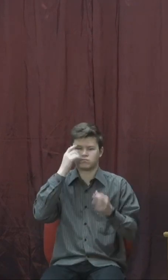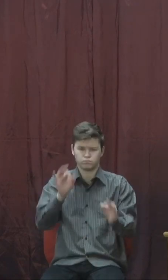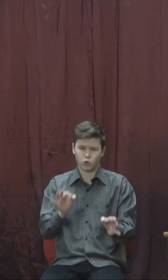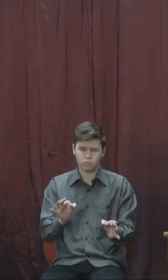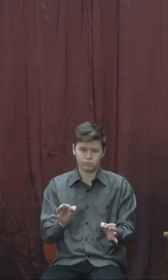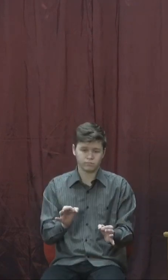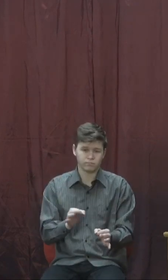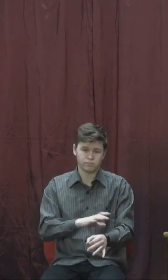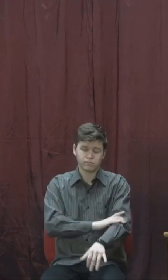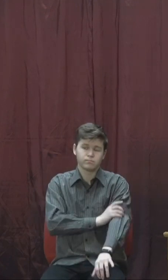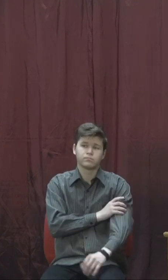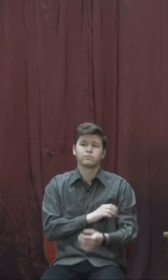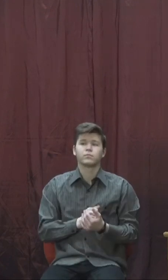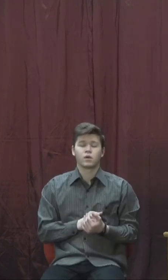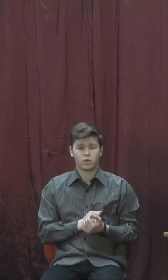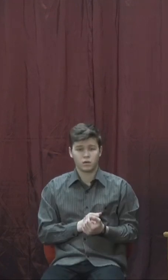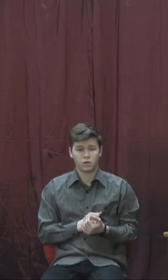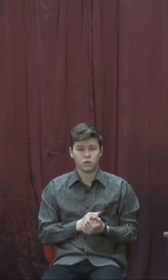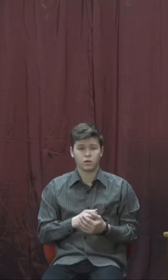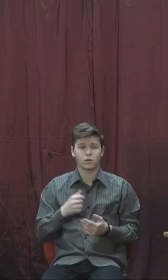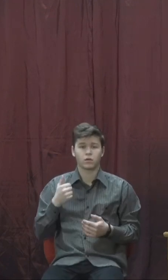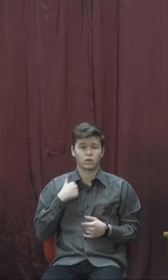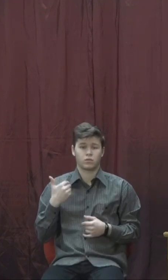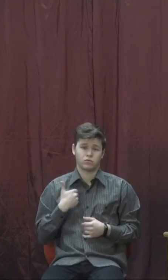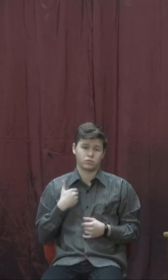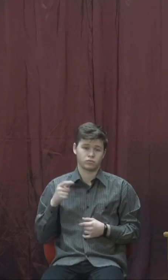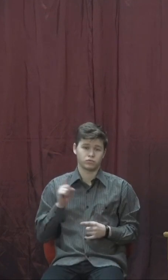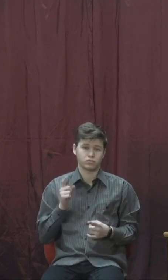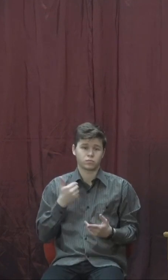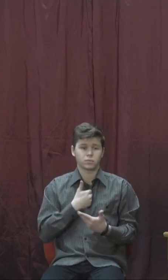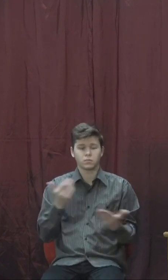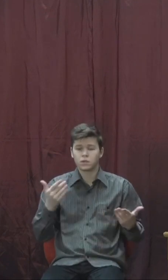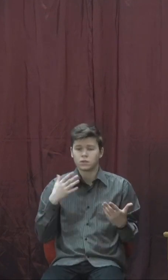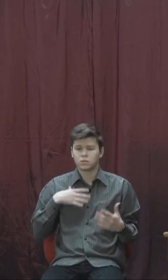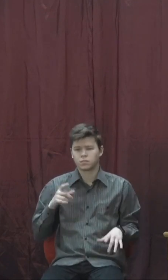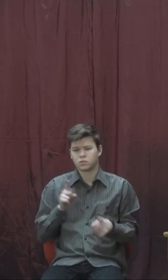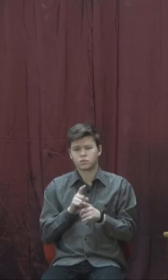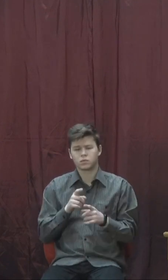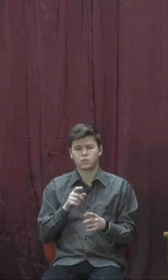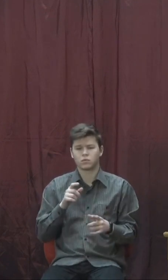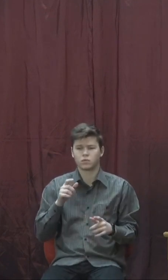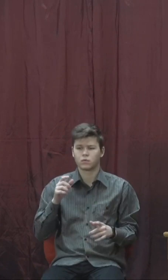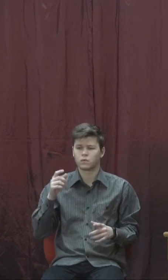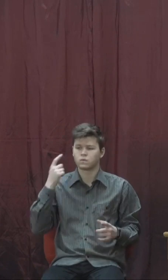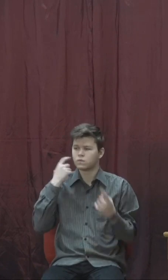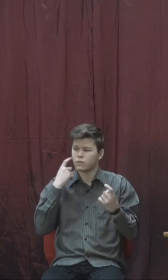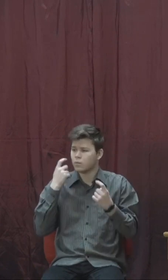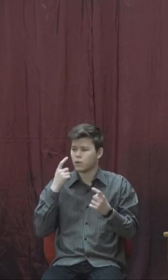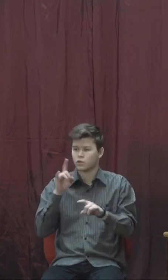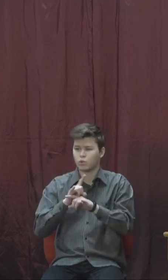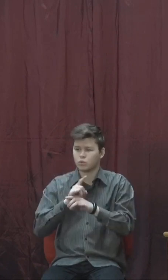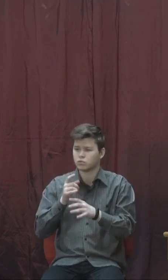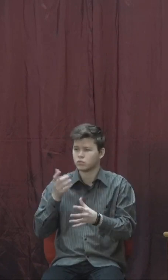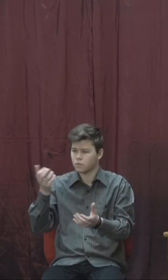Я хочу, щоб ми не велися за тривожними чутками, щоб ми